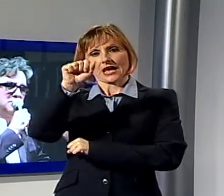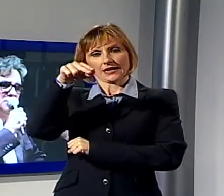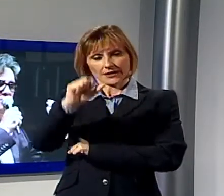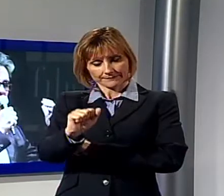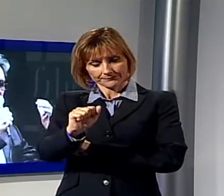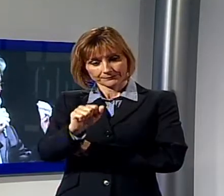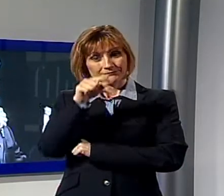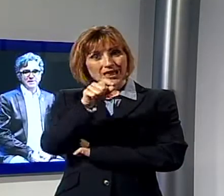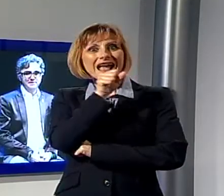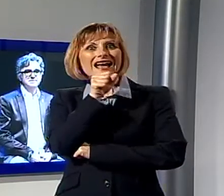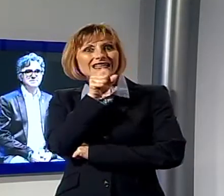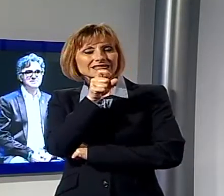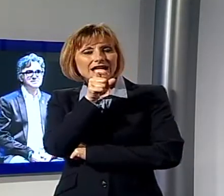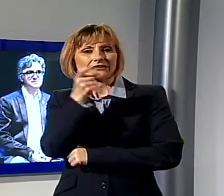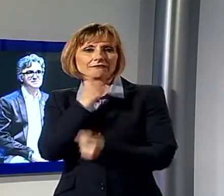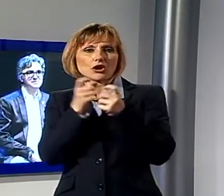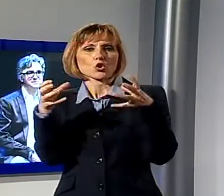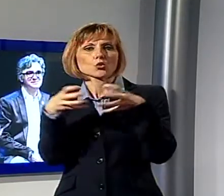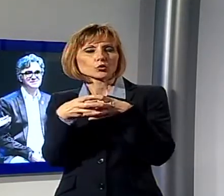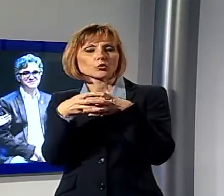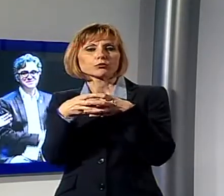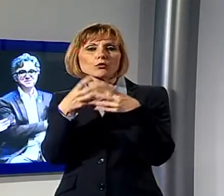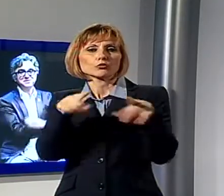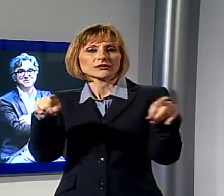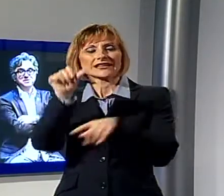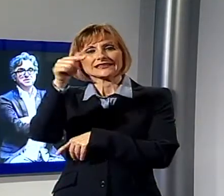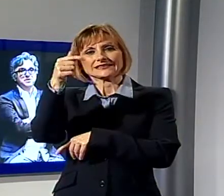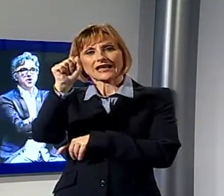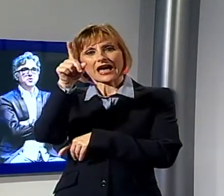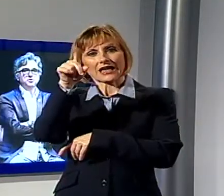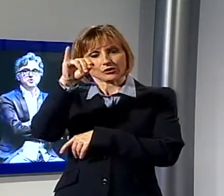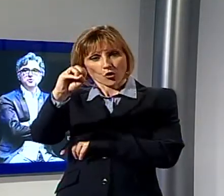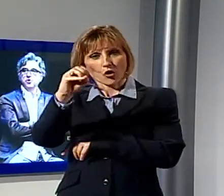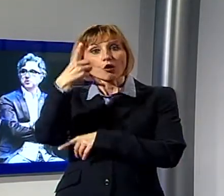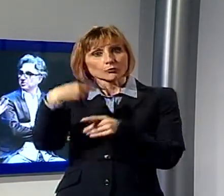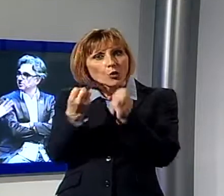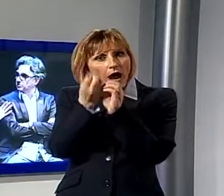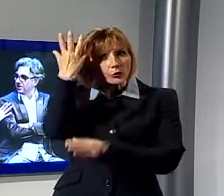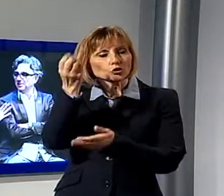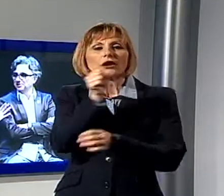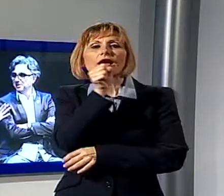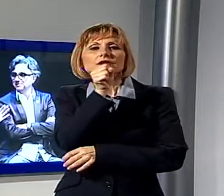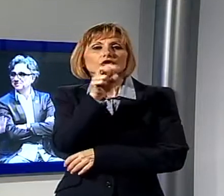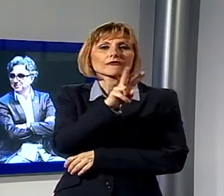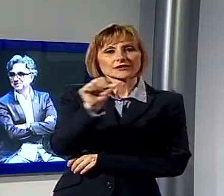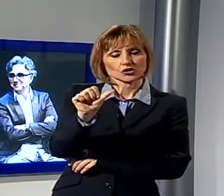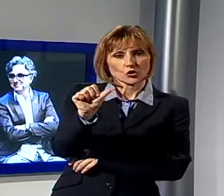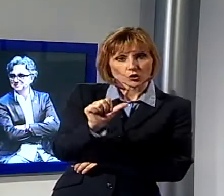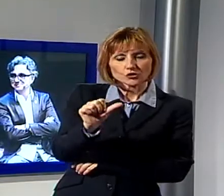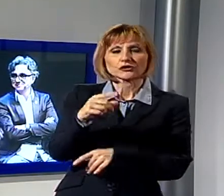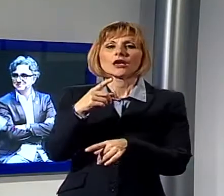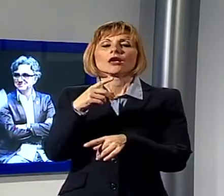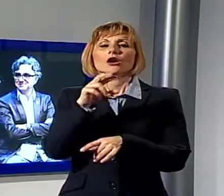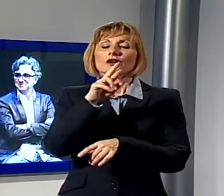Il leader degli stadio, autore delle più belle canzoni, in coppia con Vasco Rossi e Lucio Dalla, tra aneddoti esilaranti e